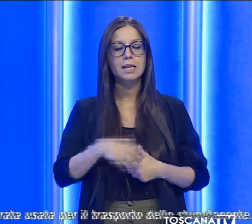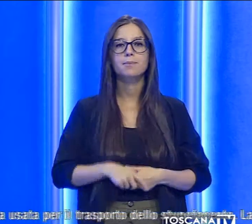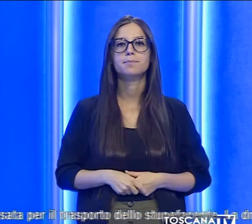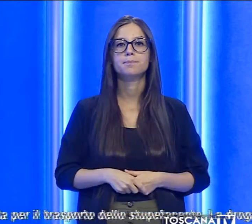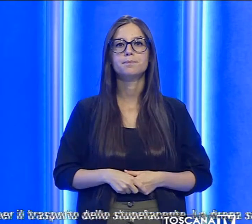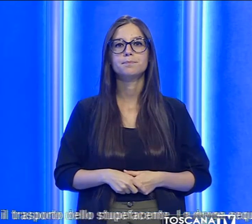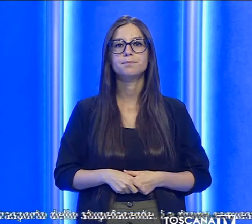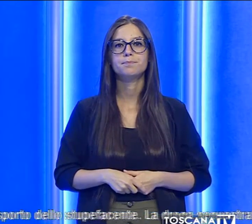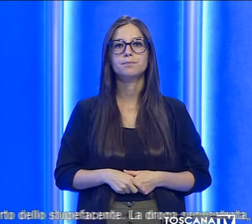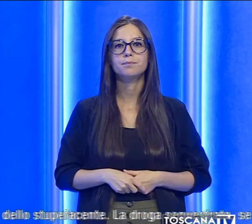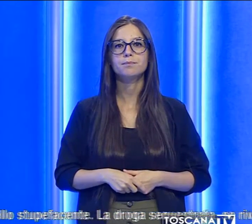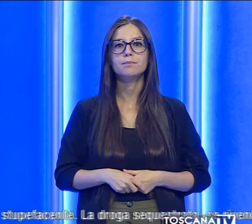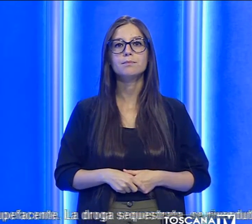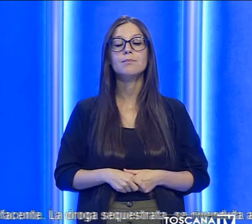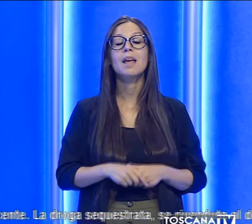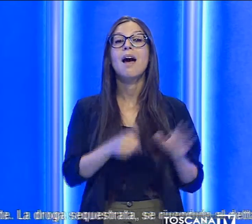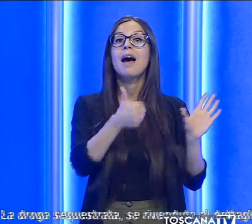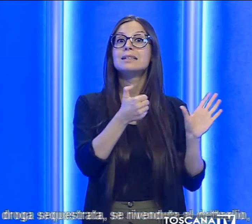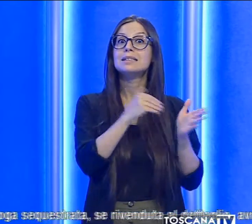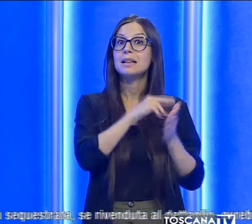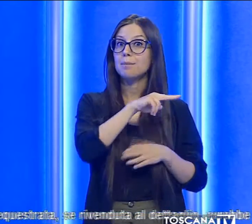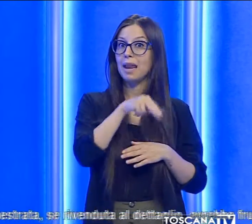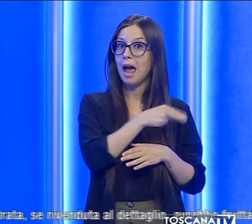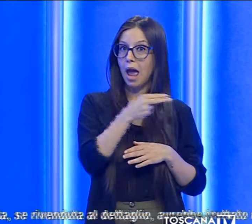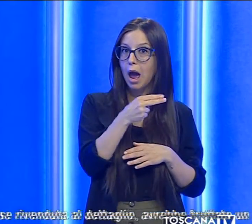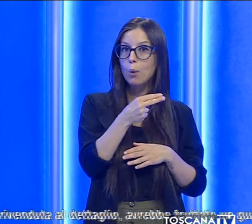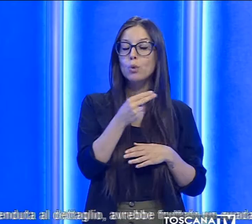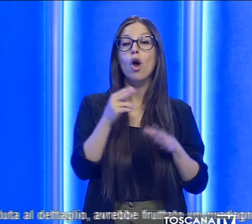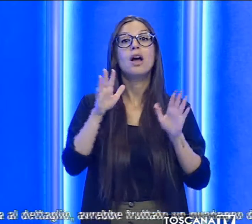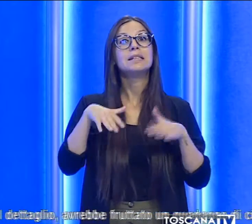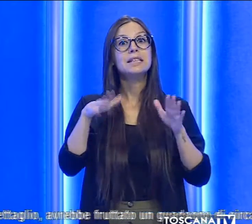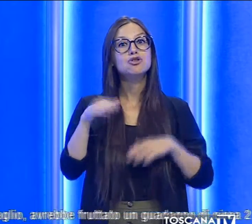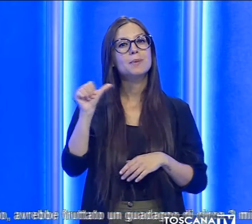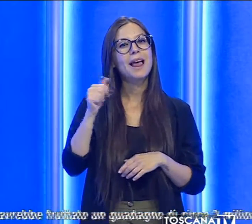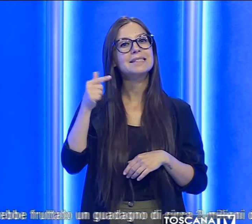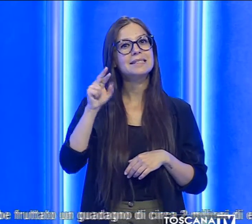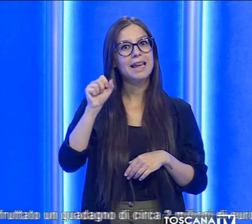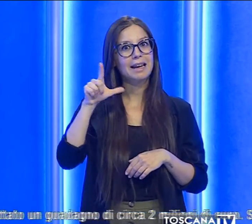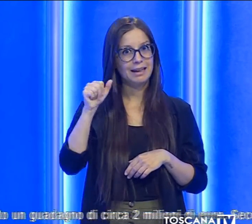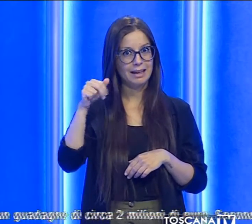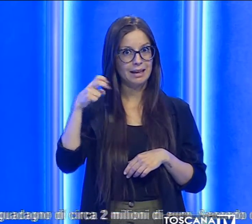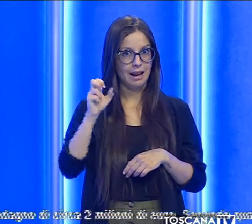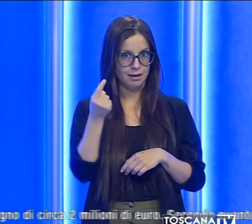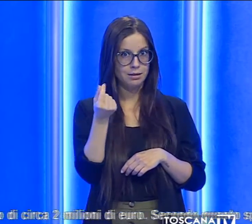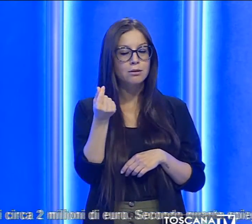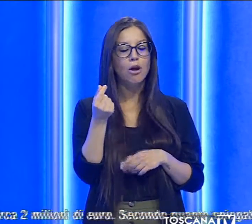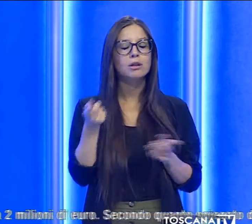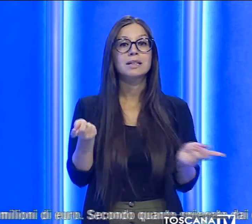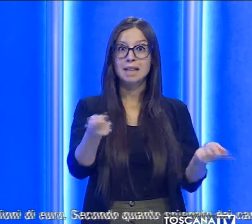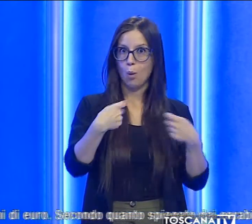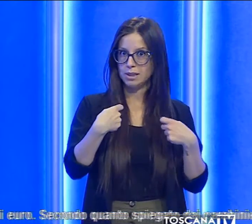Sequestrati anche 60.000 euro, 10.000 sterline, una pistola semi